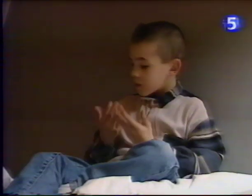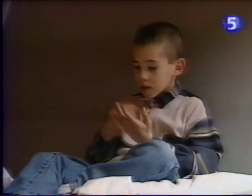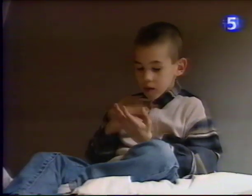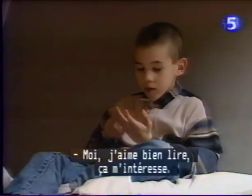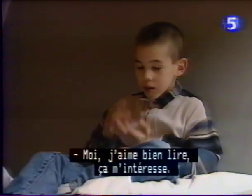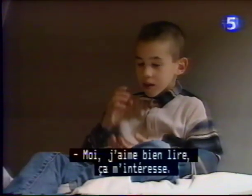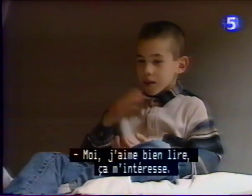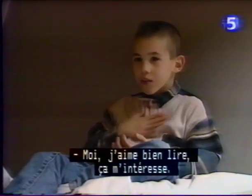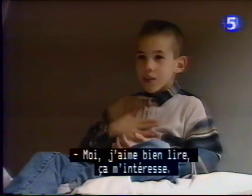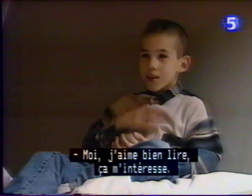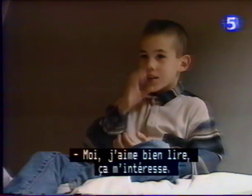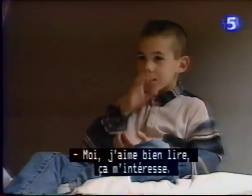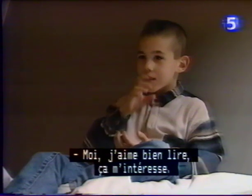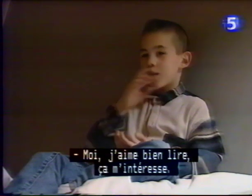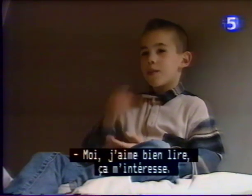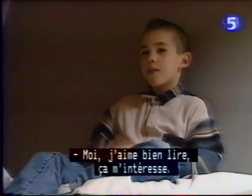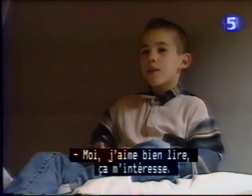Moi, j'aime bien lire. Ça m'intéresse.